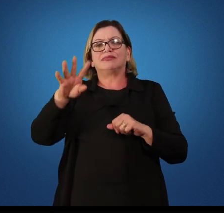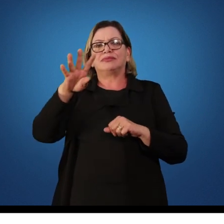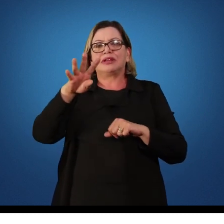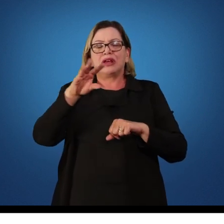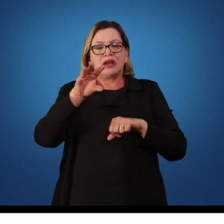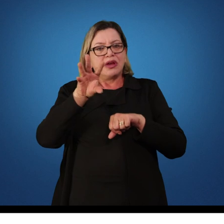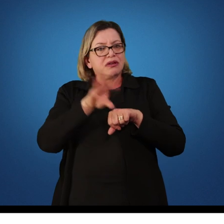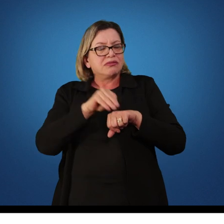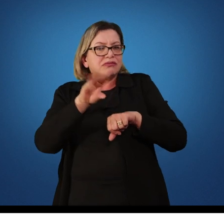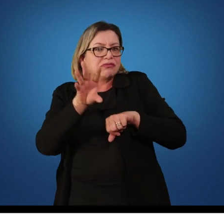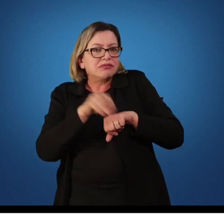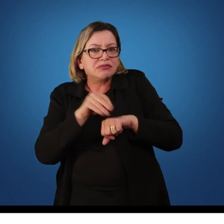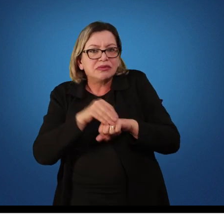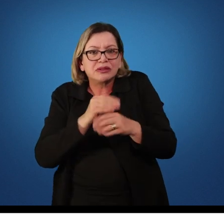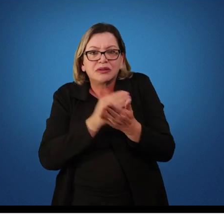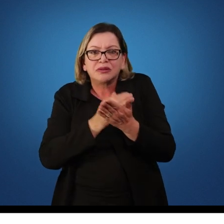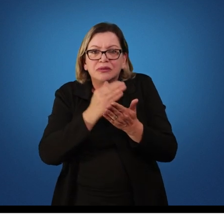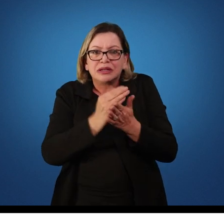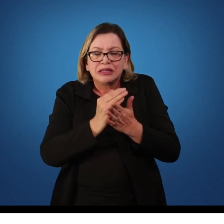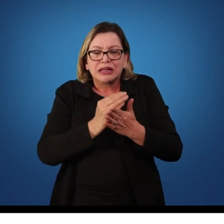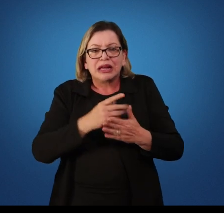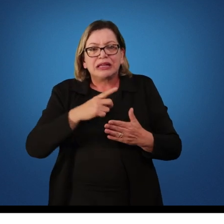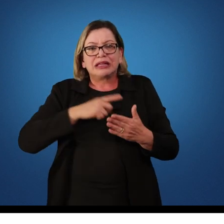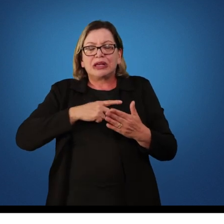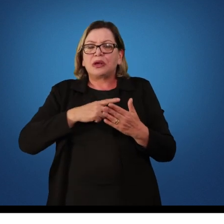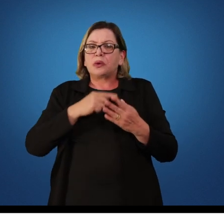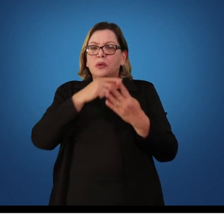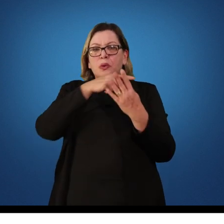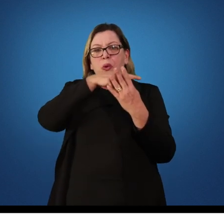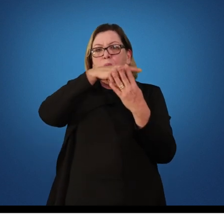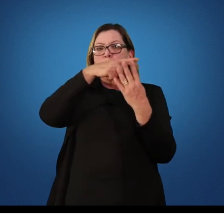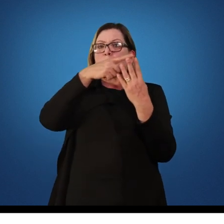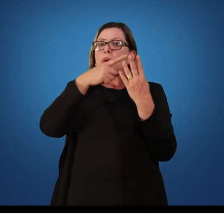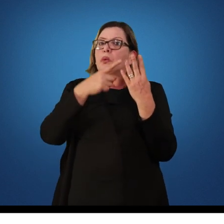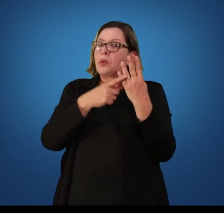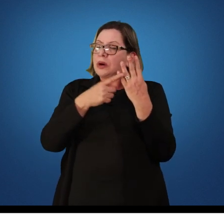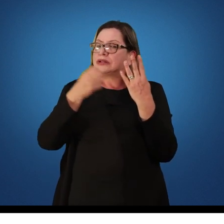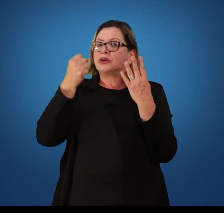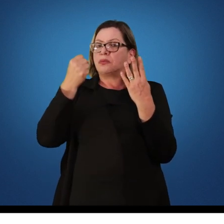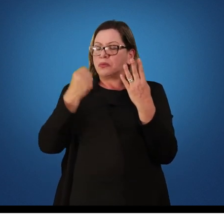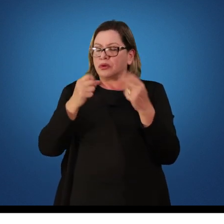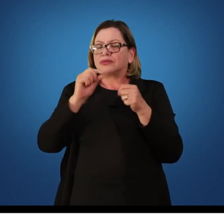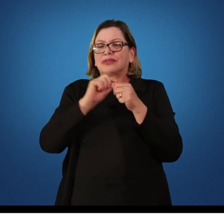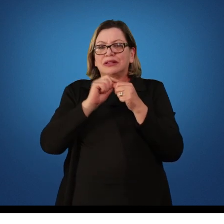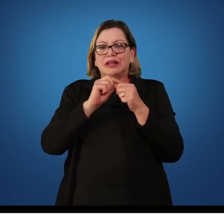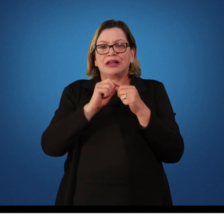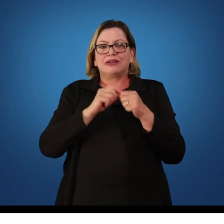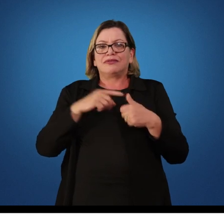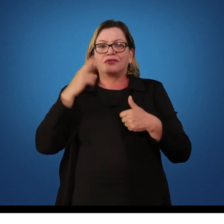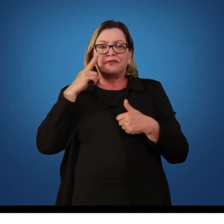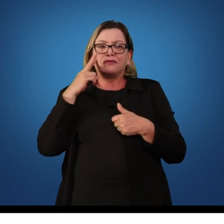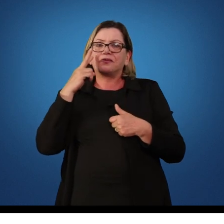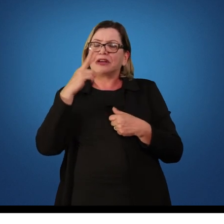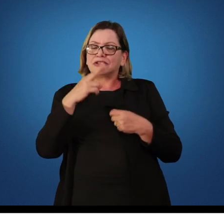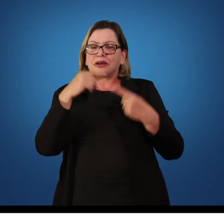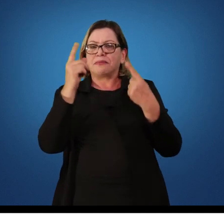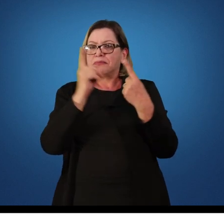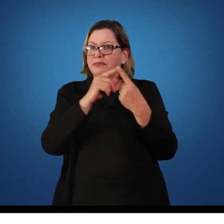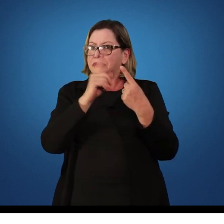inicia, eu tenho quatro possibilidades de curvas de desempenho. A primeira delas é chamada curva